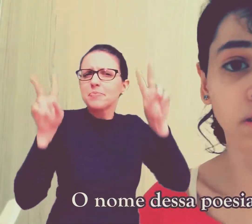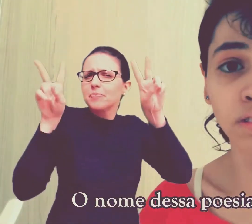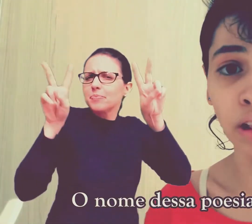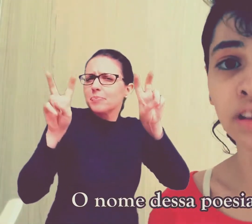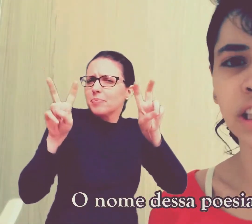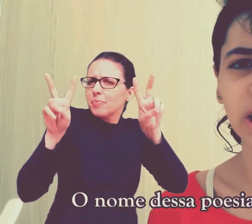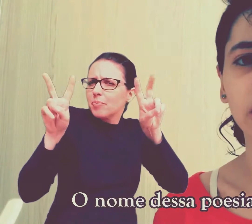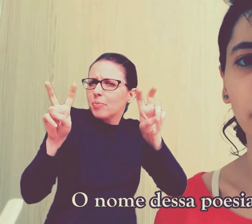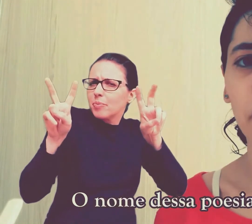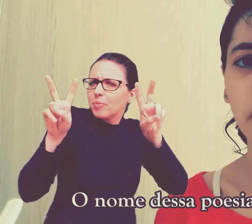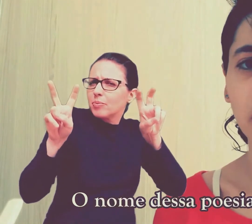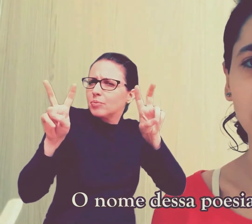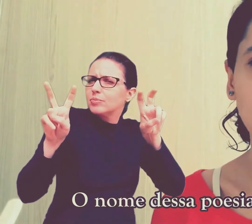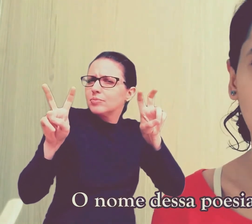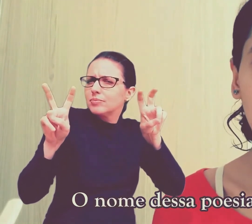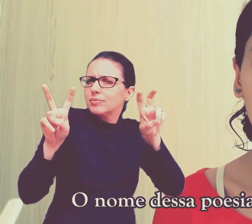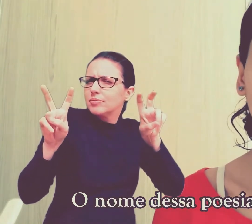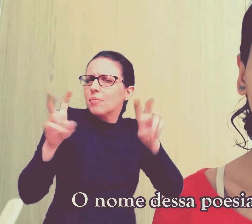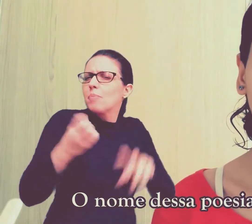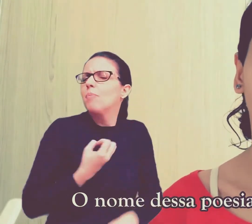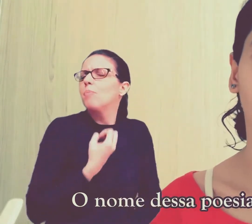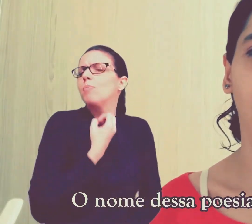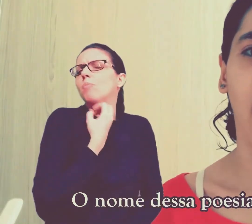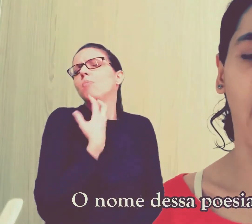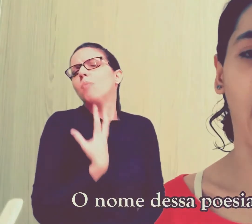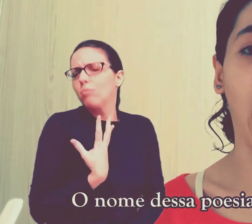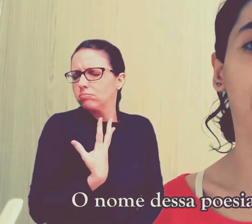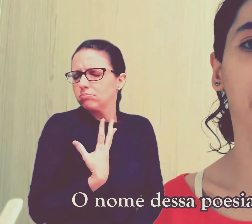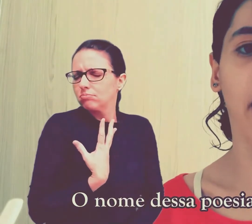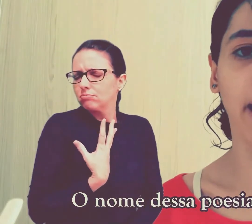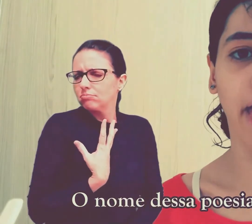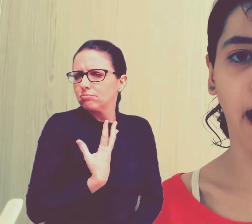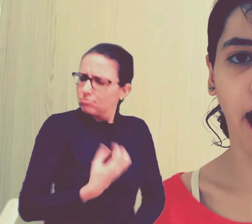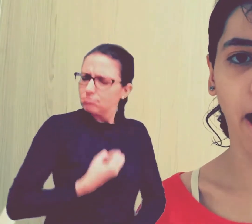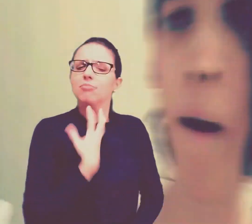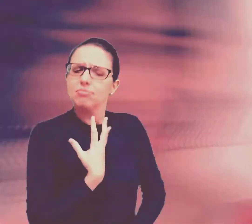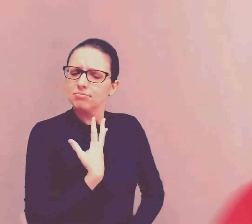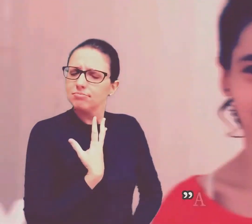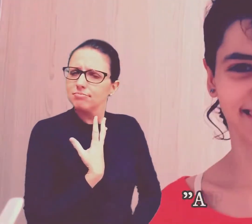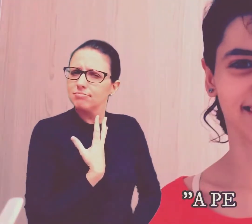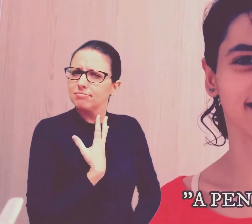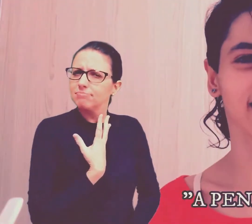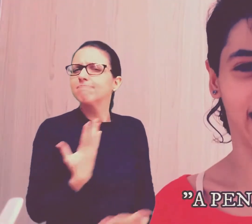O nome dessa poesia é A Pena,